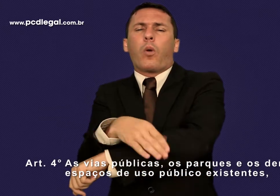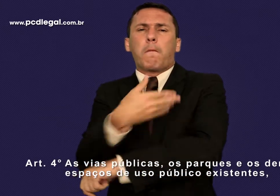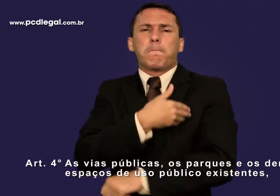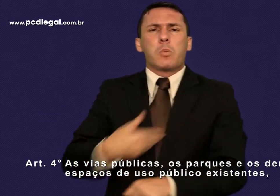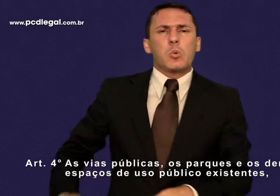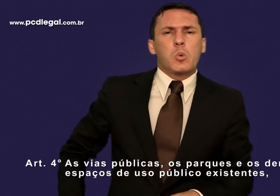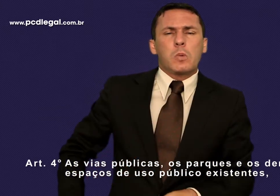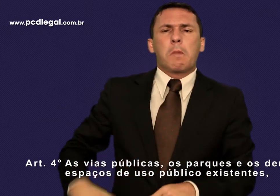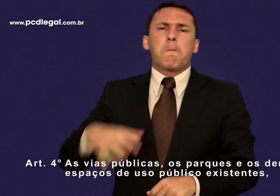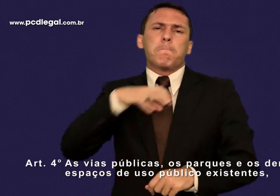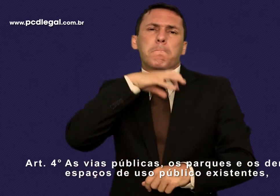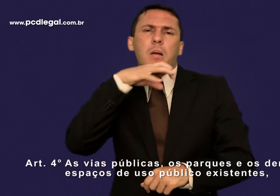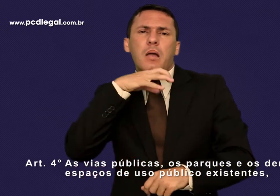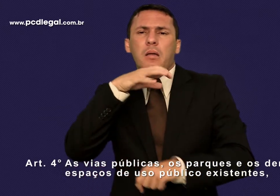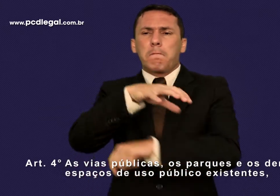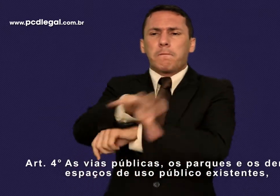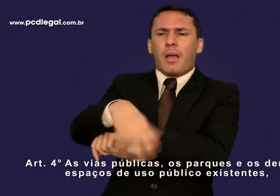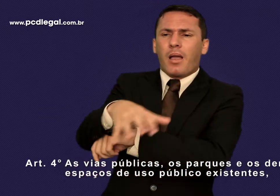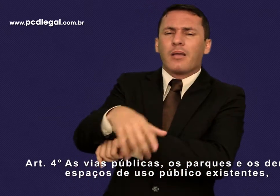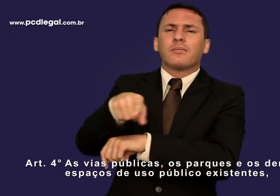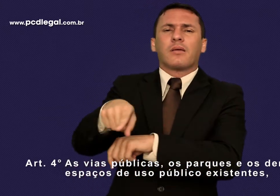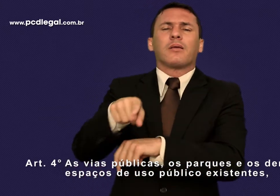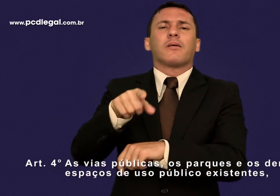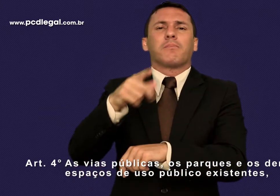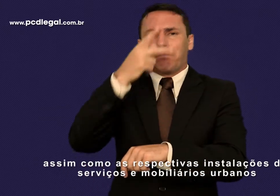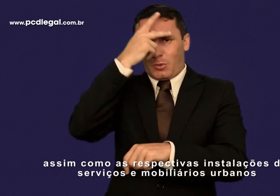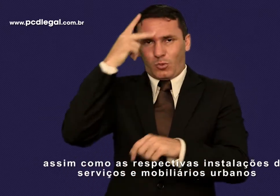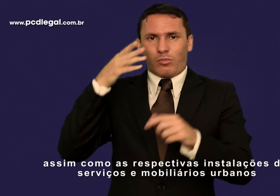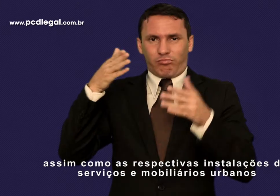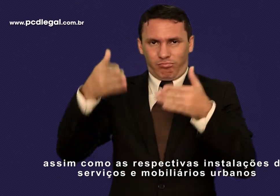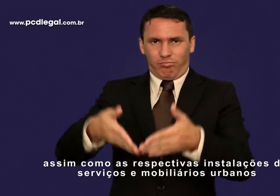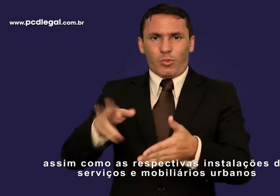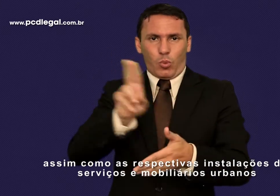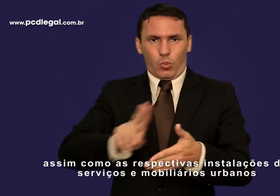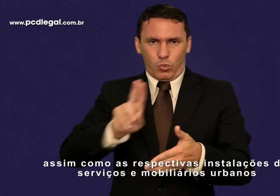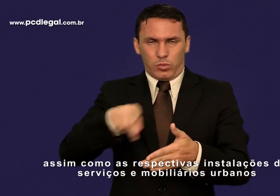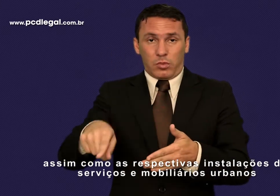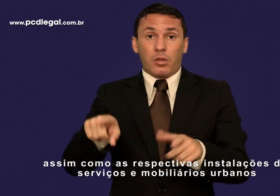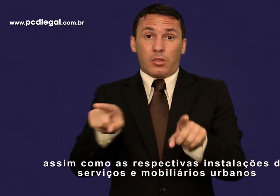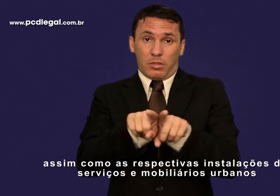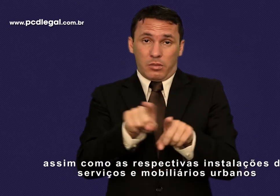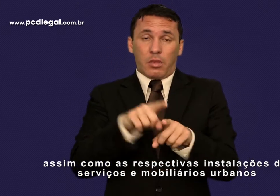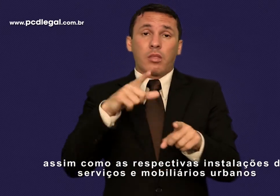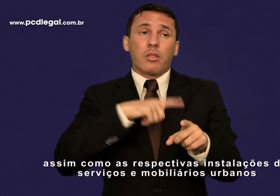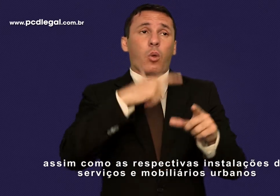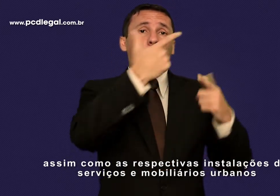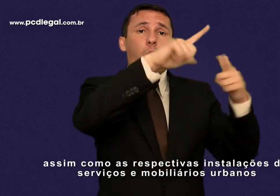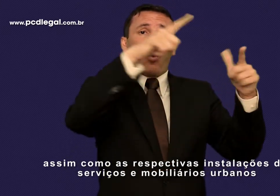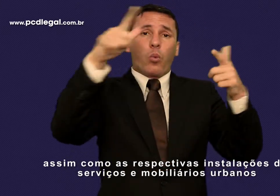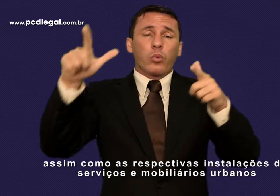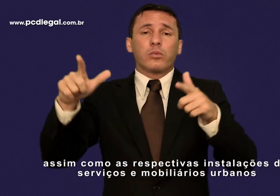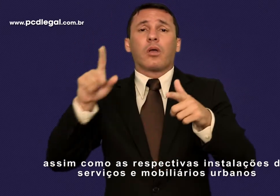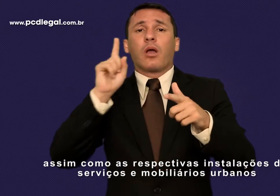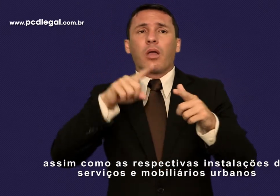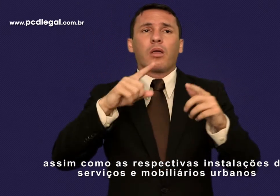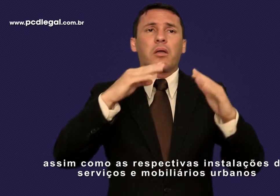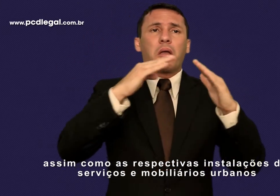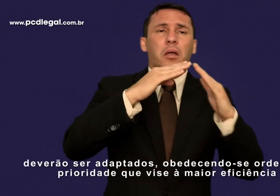parques e os demais espaços de uso público existentes, assim como as respectivas instalações de serviços e mobiliários urbanos